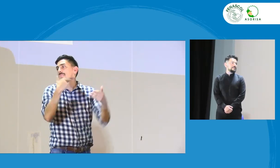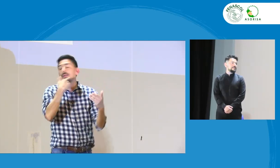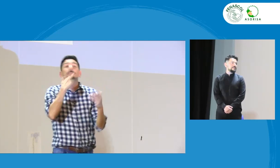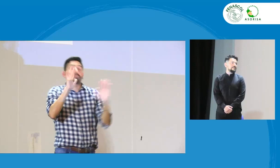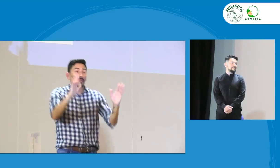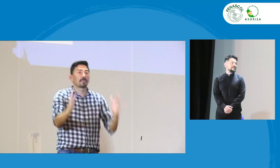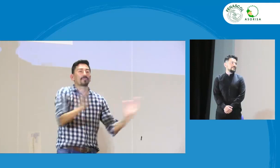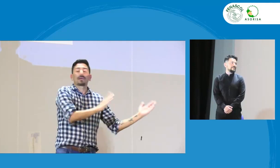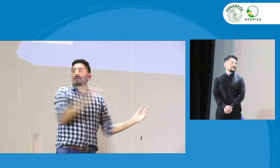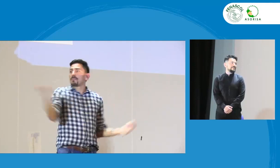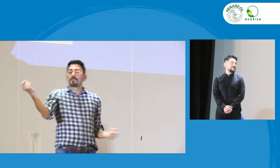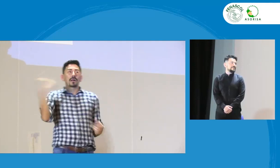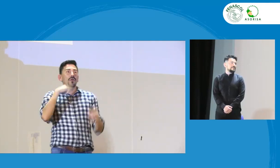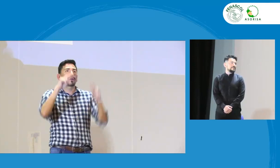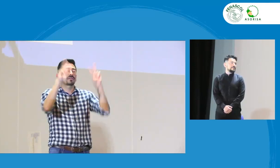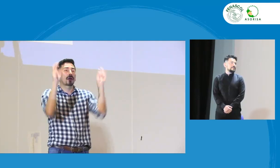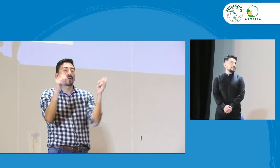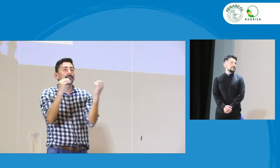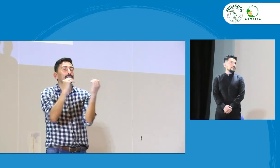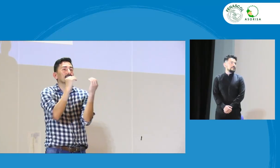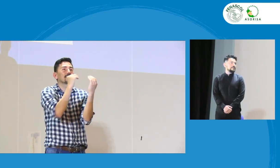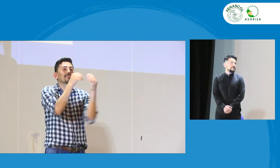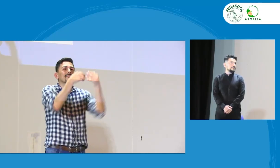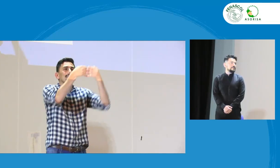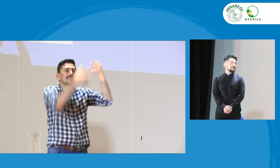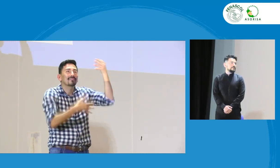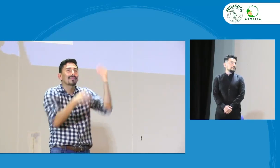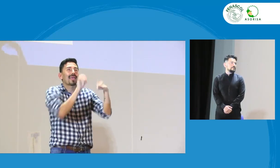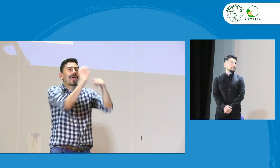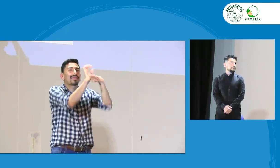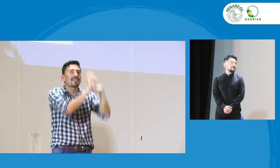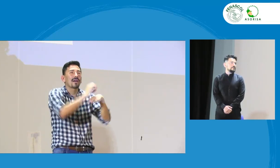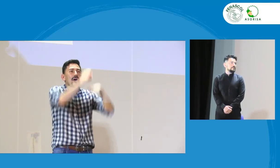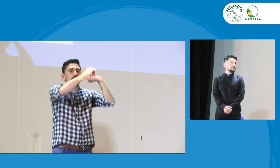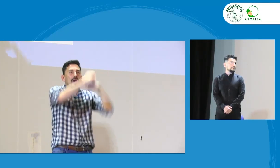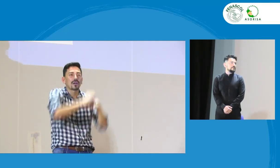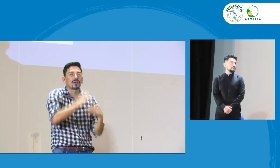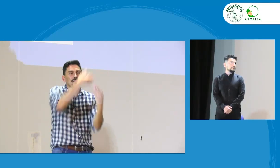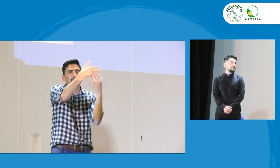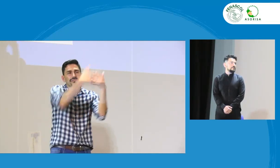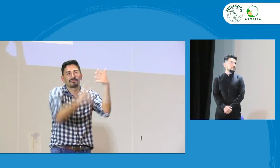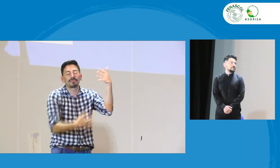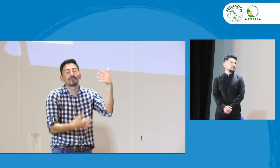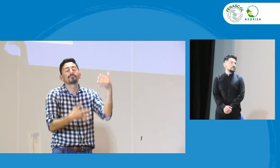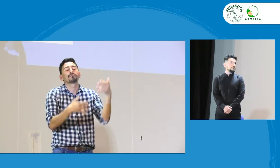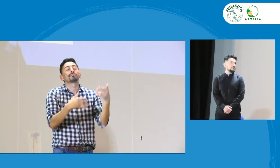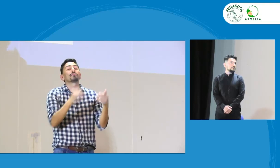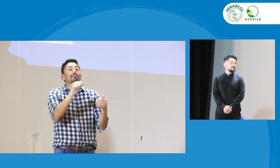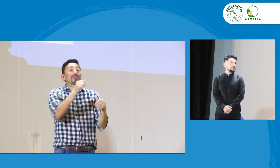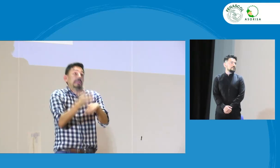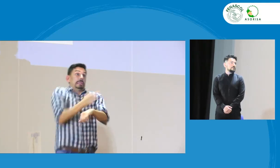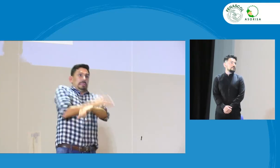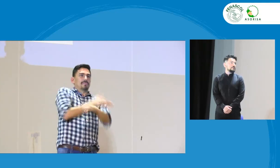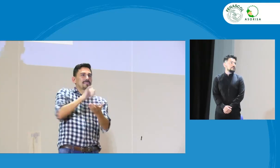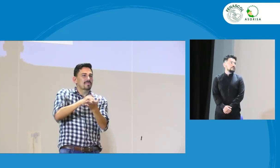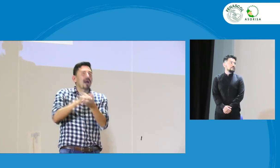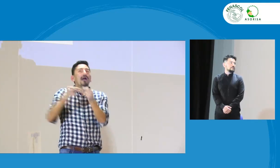ejecutar este consejo. Entonces, las diferentes entidades y organizaciones, como les he